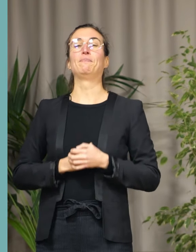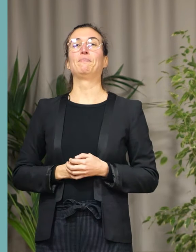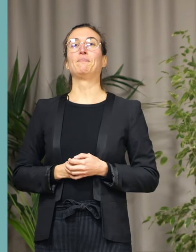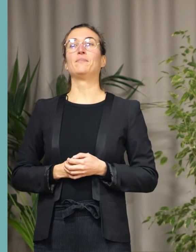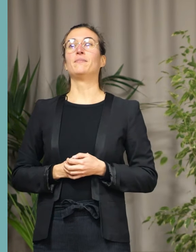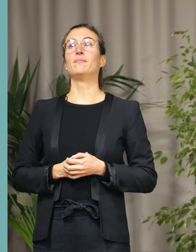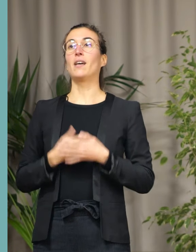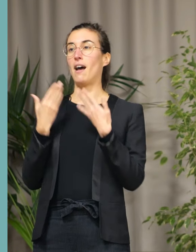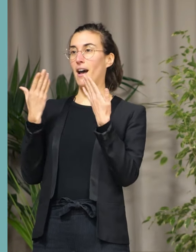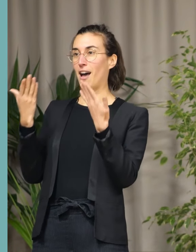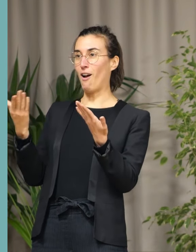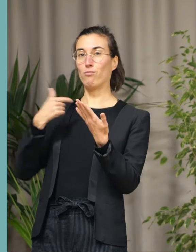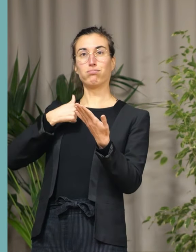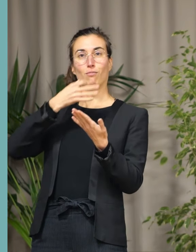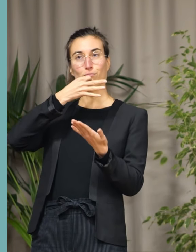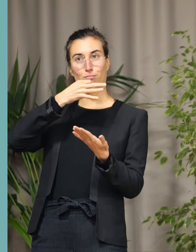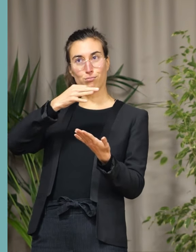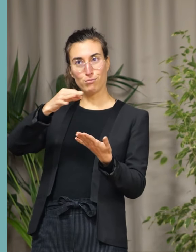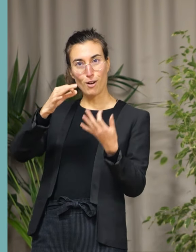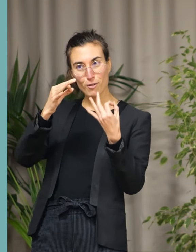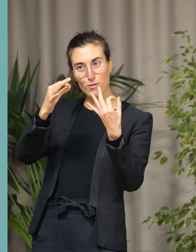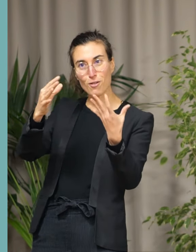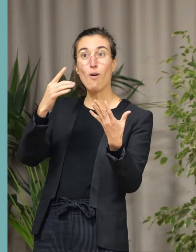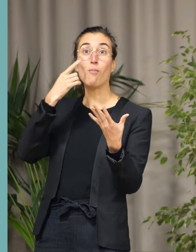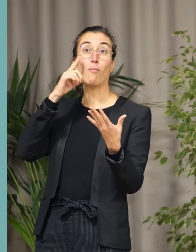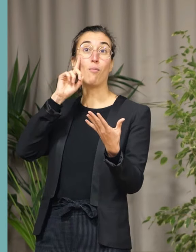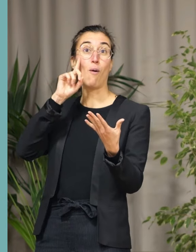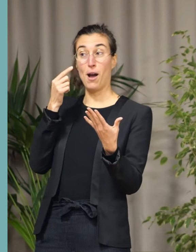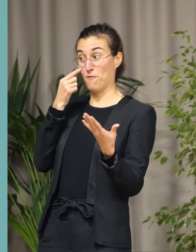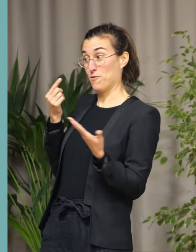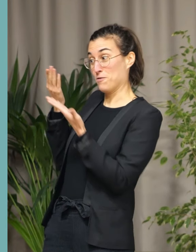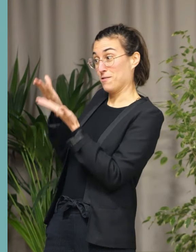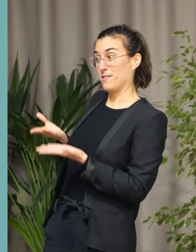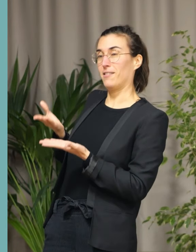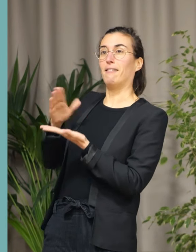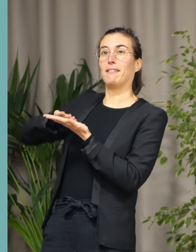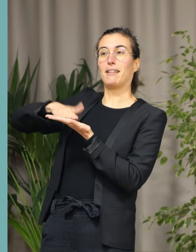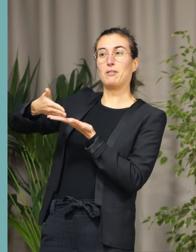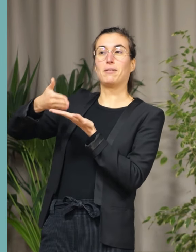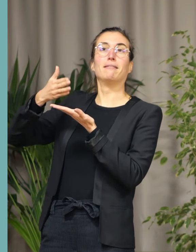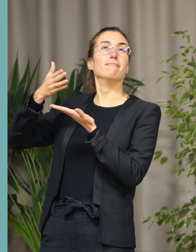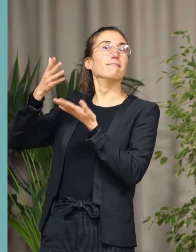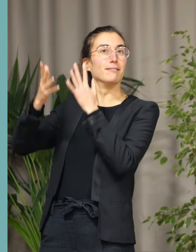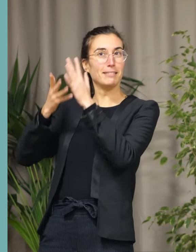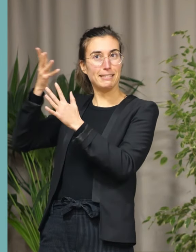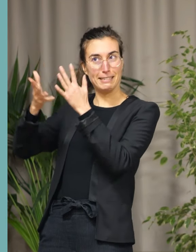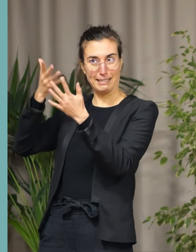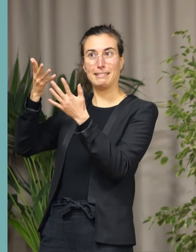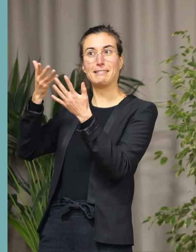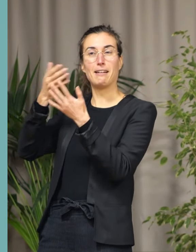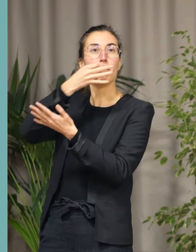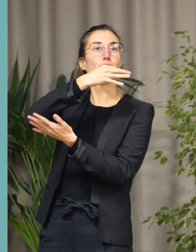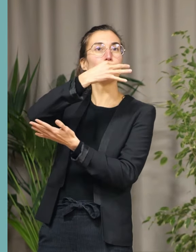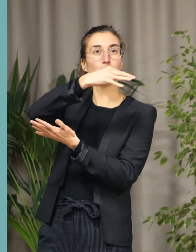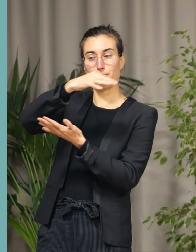Alors je prendrai mon temps parce que bien évidemment vous avez vu qu'on avait aussi la traduction de mes propos avec